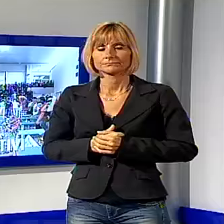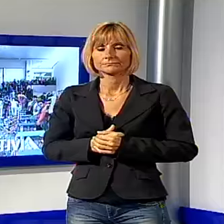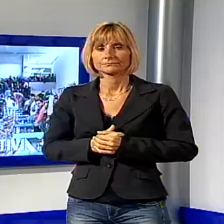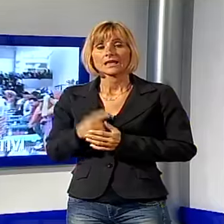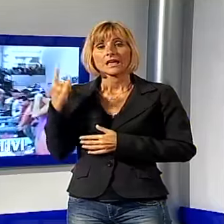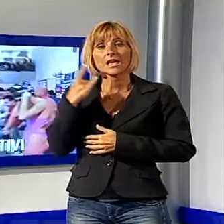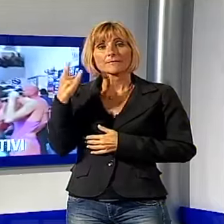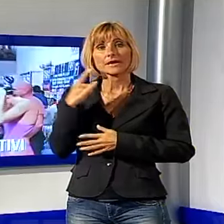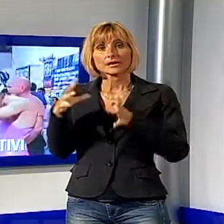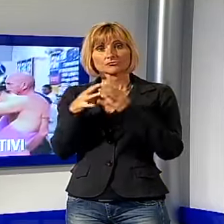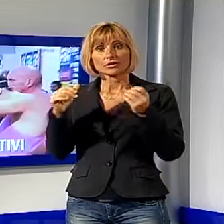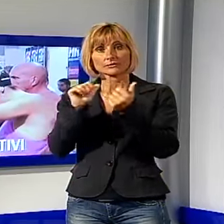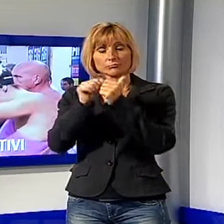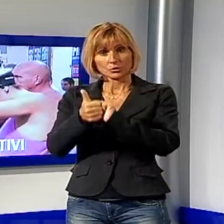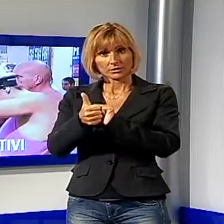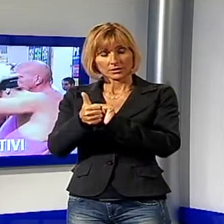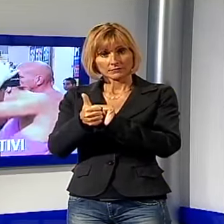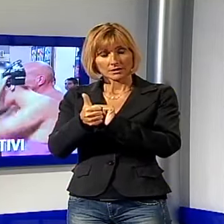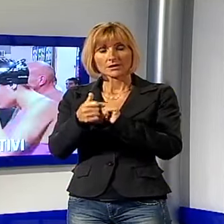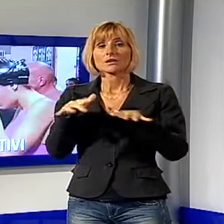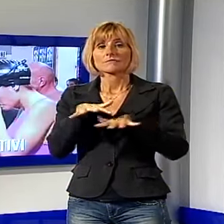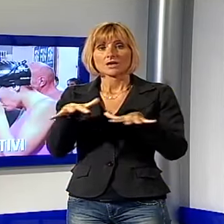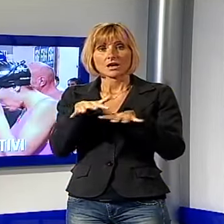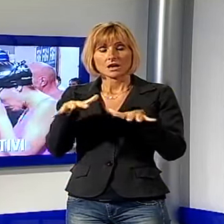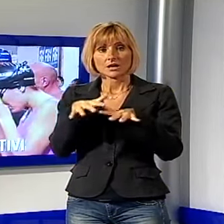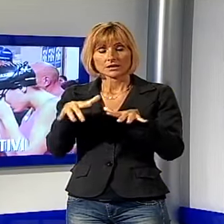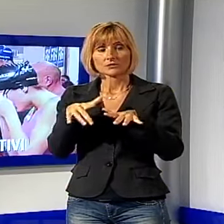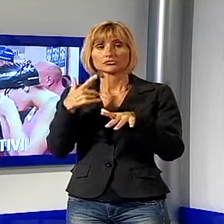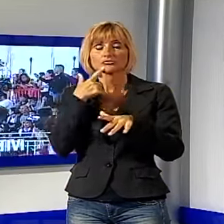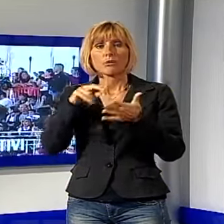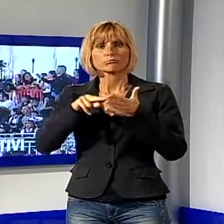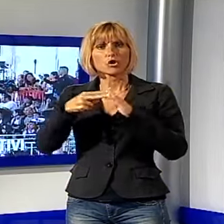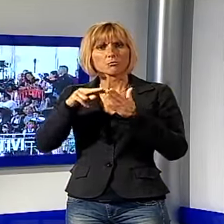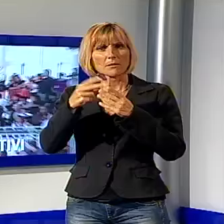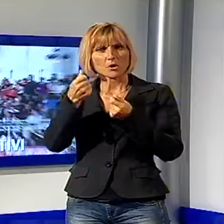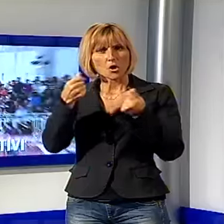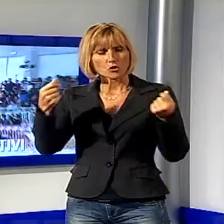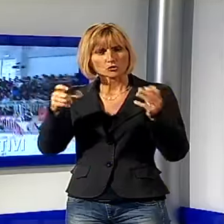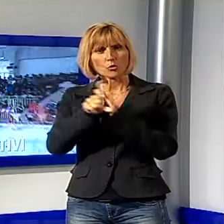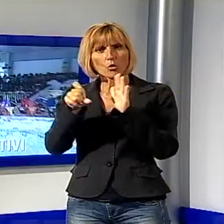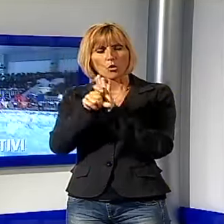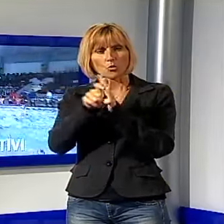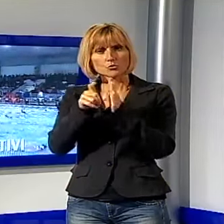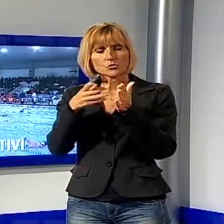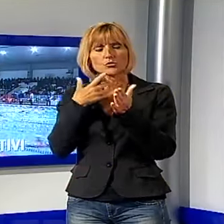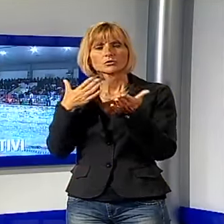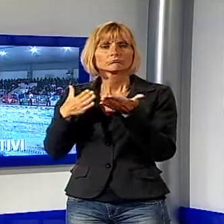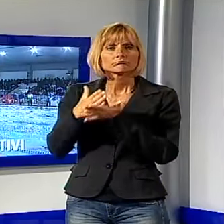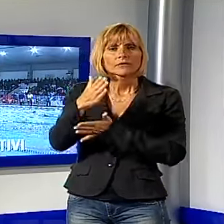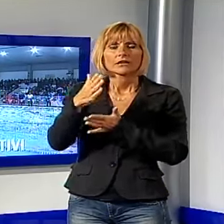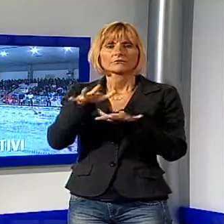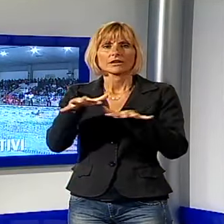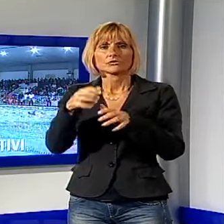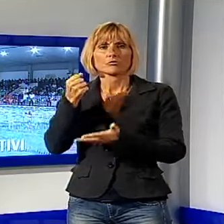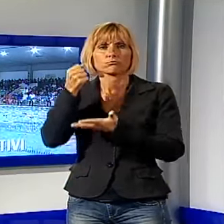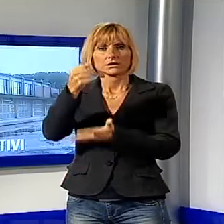Emergenza in pianti sportivi. A Viareggio, soffocato dai problemi economici, il comune attraverso la Viareggio Patrimonio